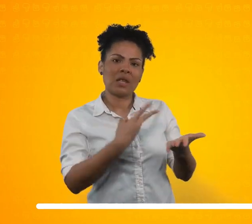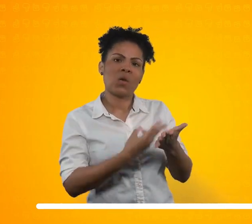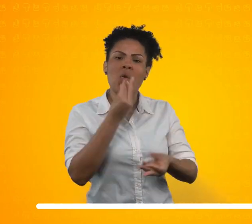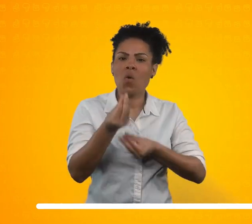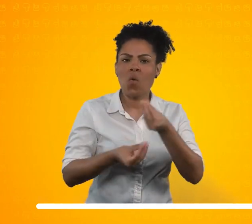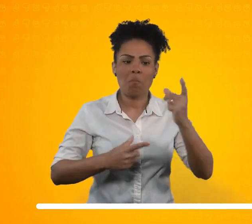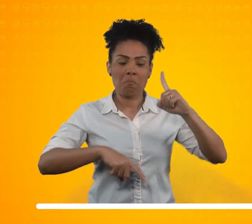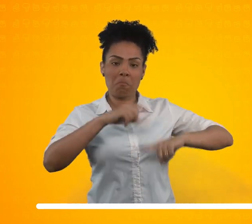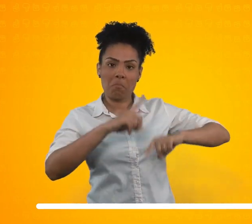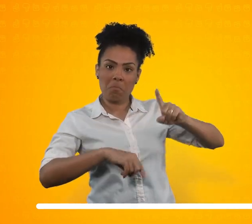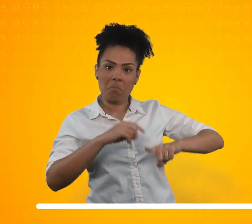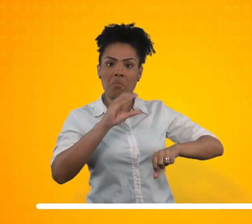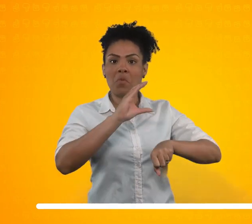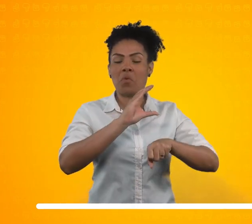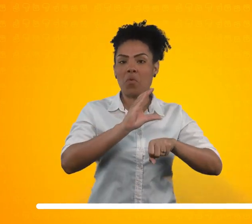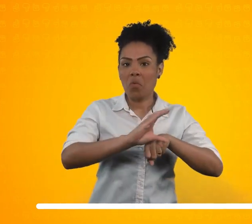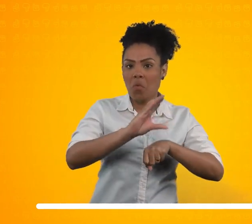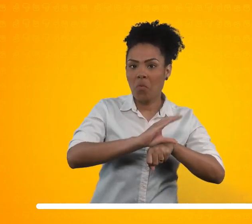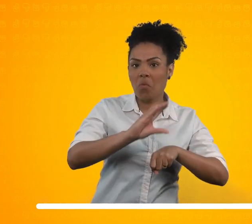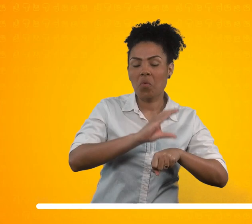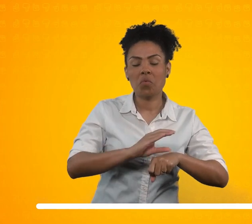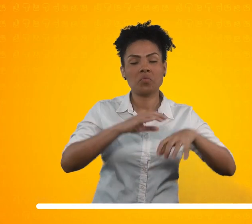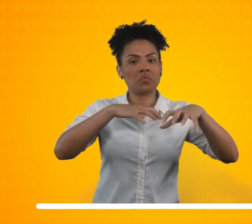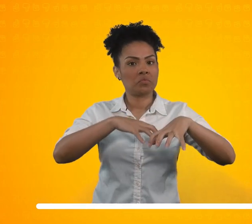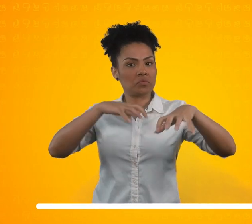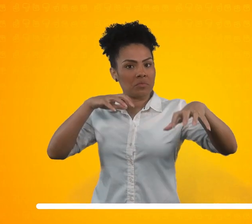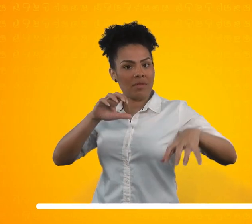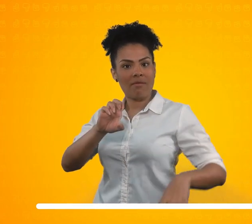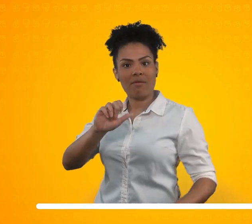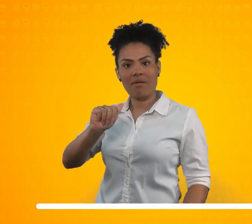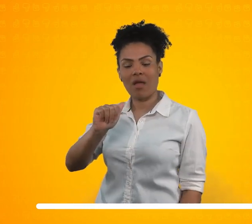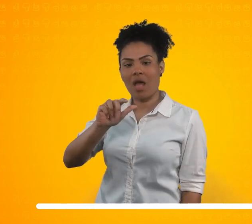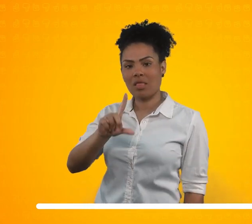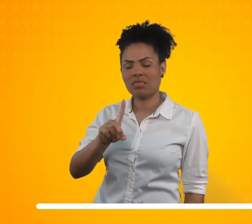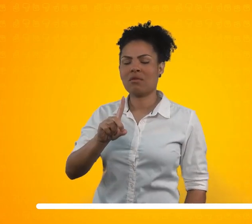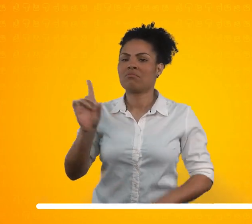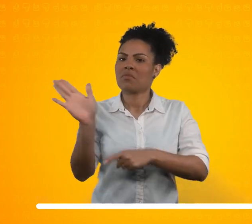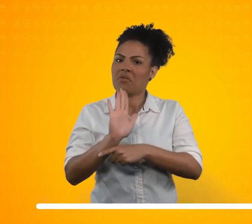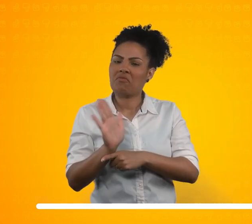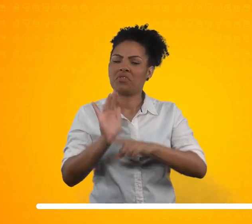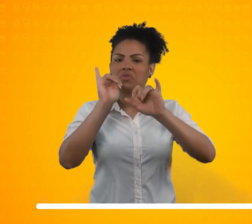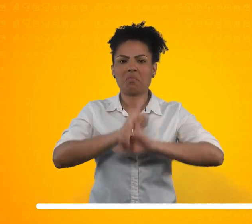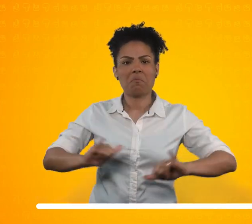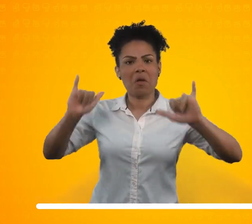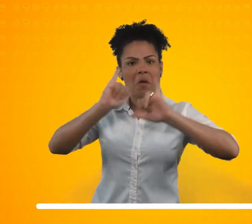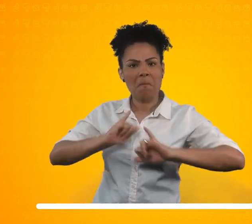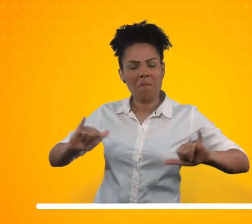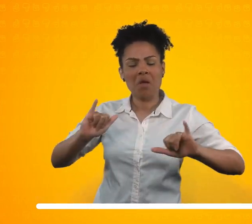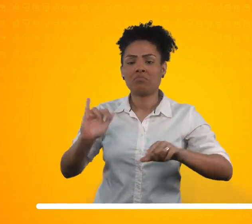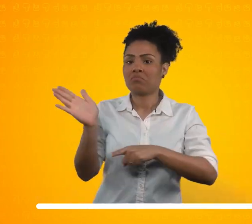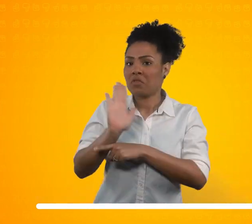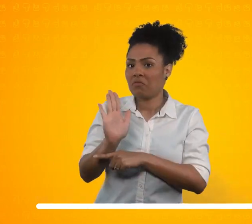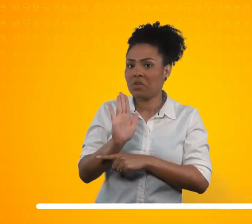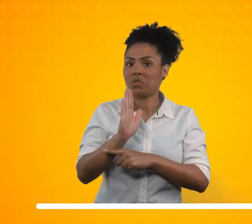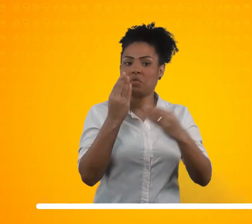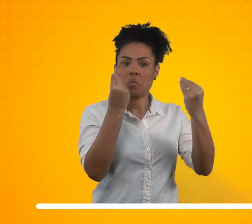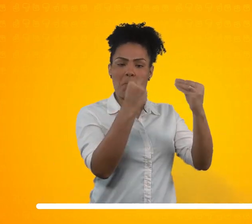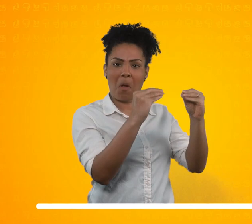cursos EAD, vídeos publicitários, vídeos já publicados ou que já foram gravados e